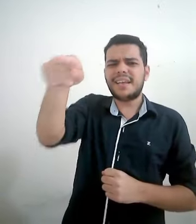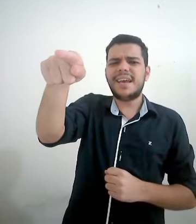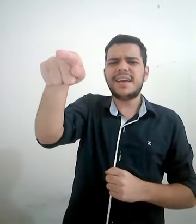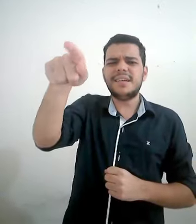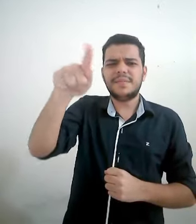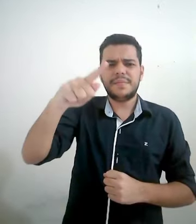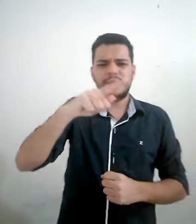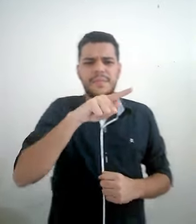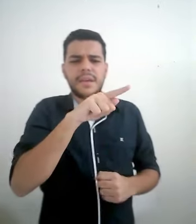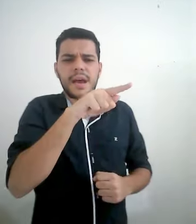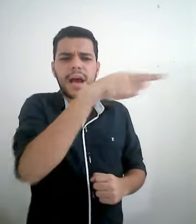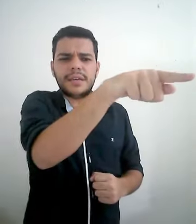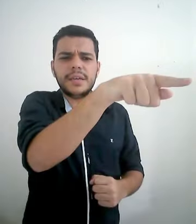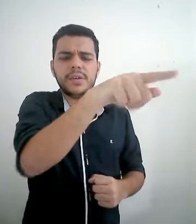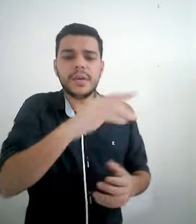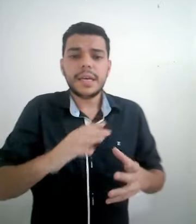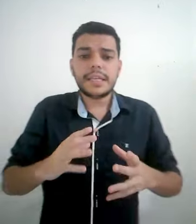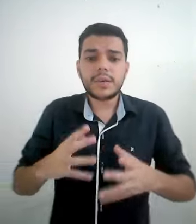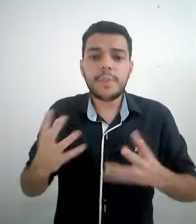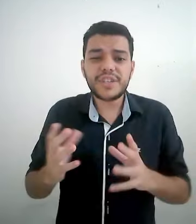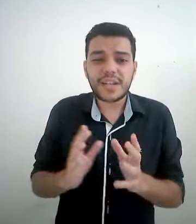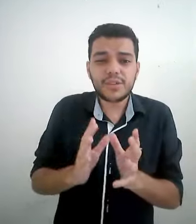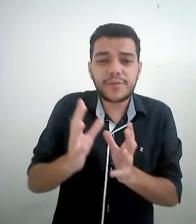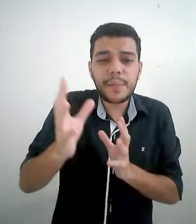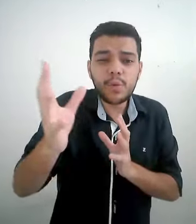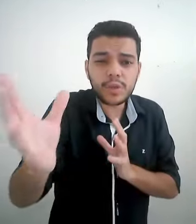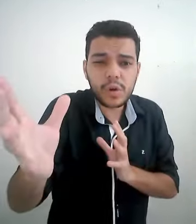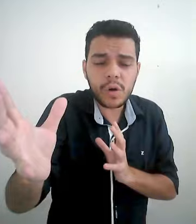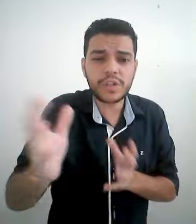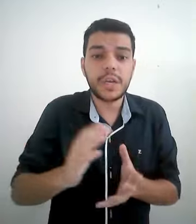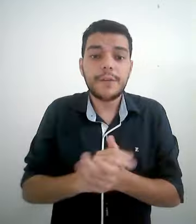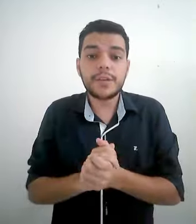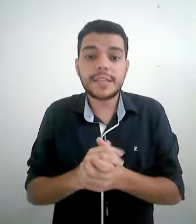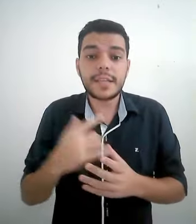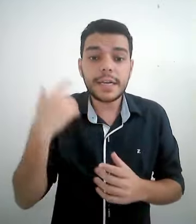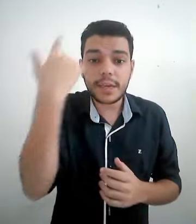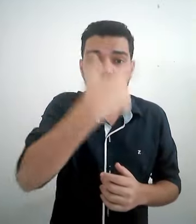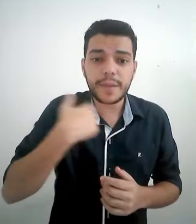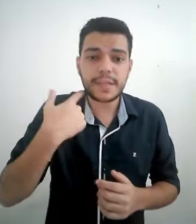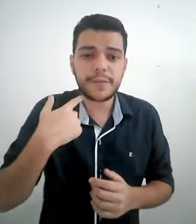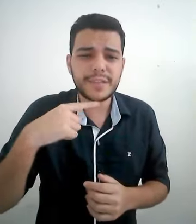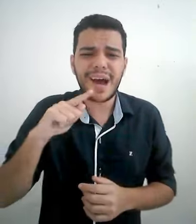aquele, aquilo. E se o objeto estiver muito longe, você sinaliza com a expressão facial.